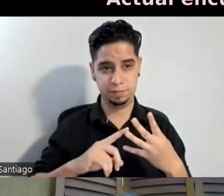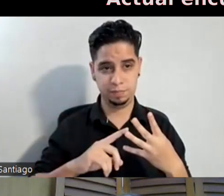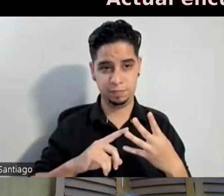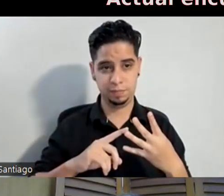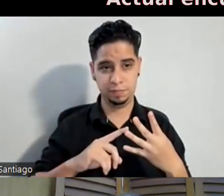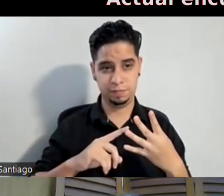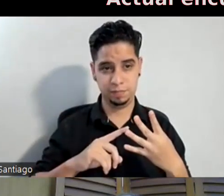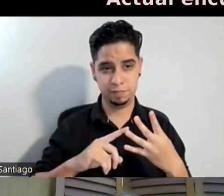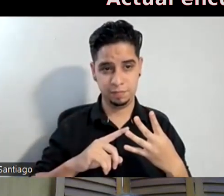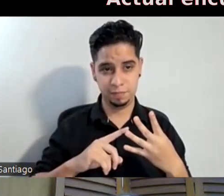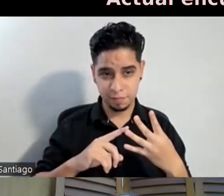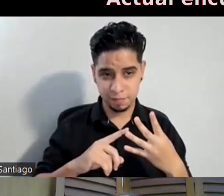La tercera es Mastercard.